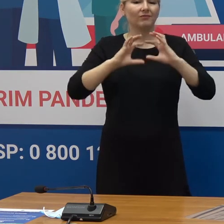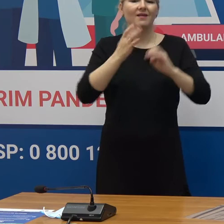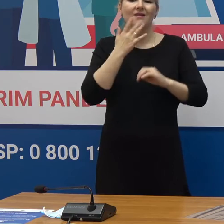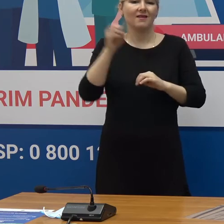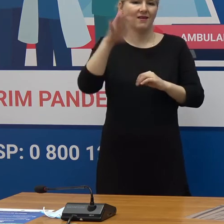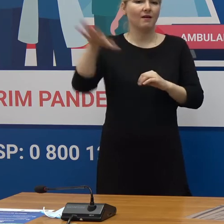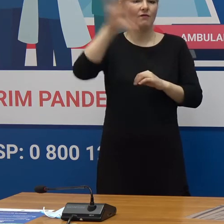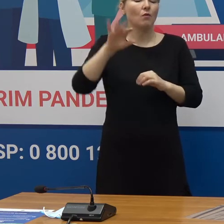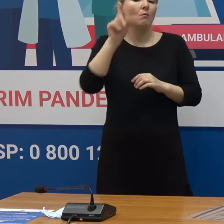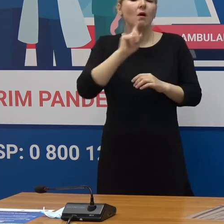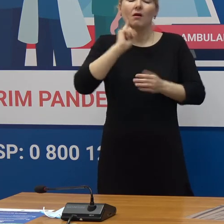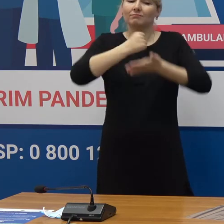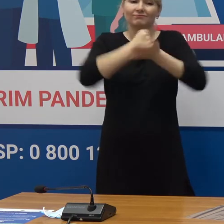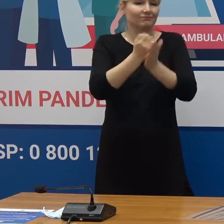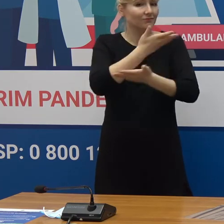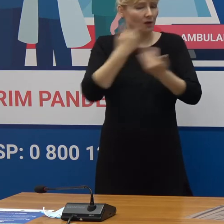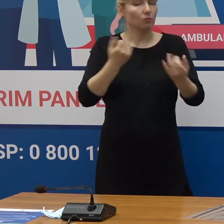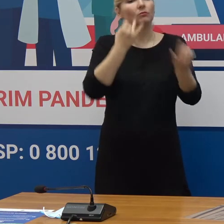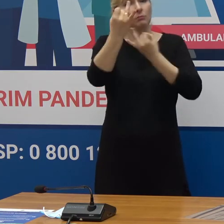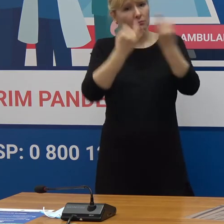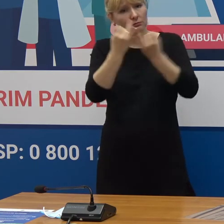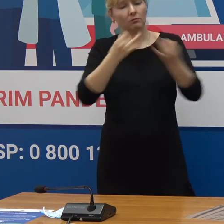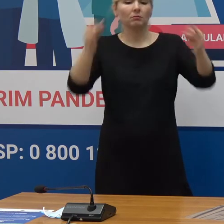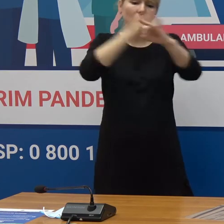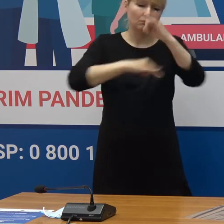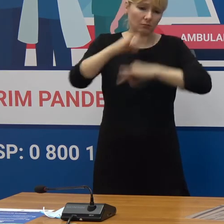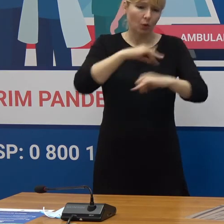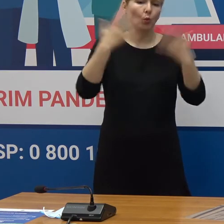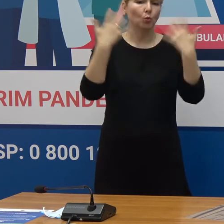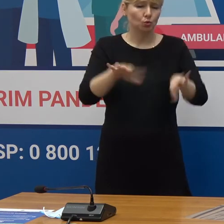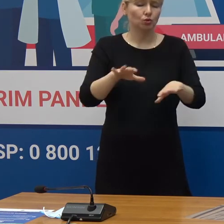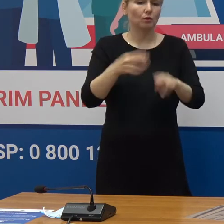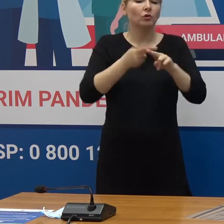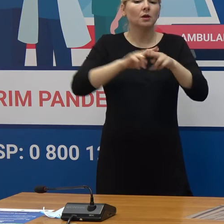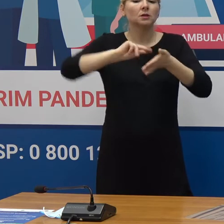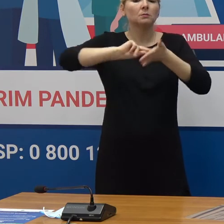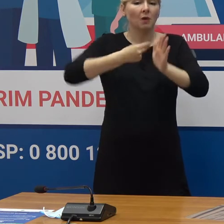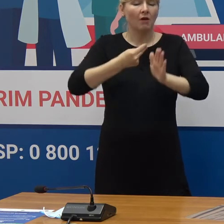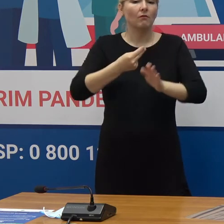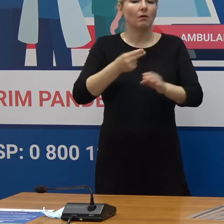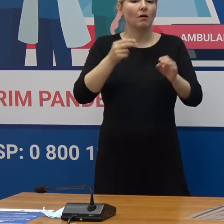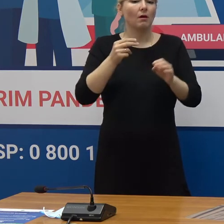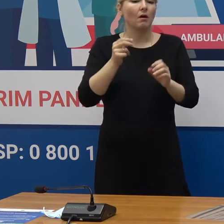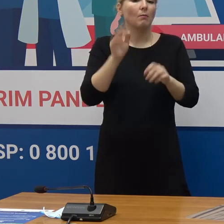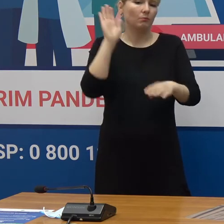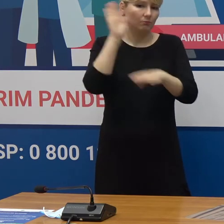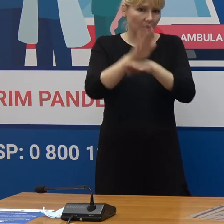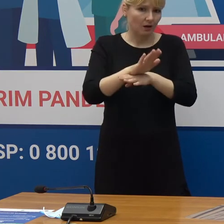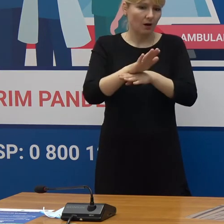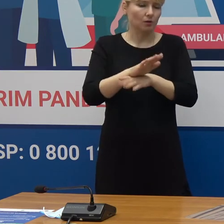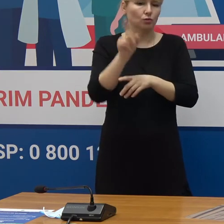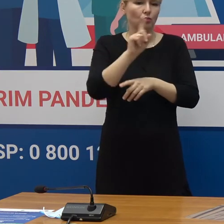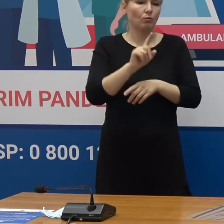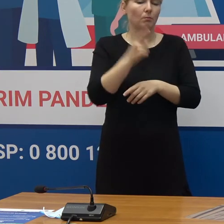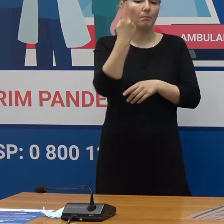avem S-a discutat de introducerea acestui certificat de imunizare Șaport de imunizare verde de la